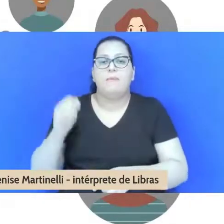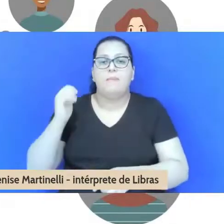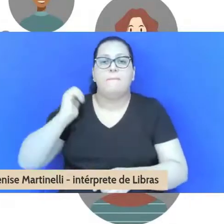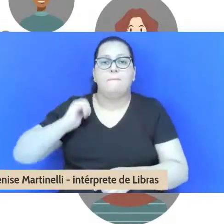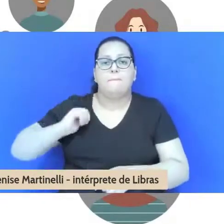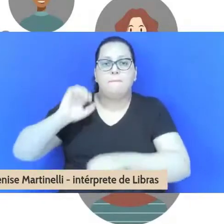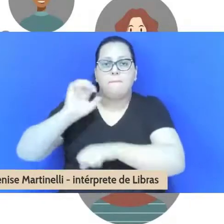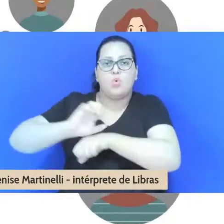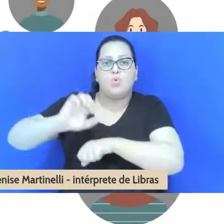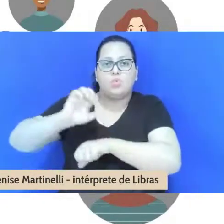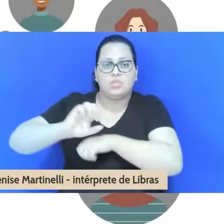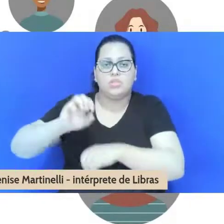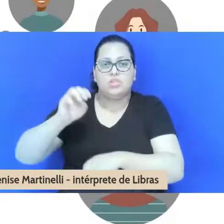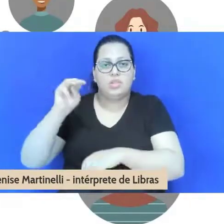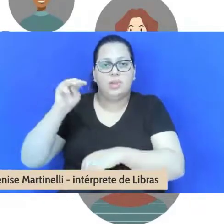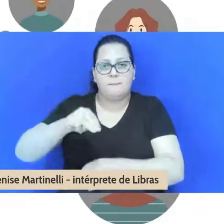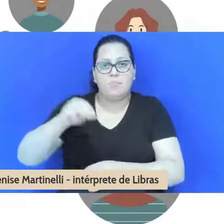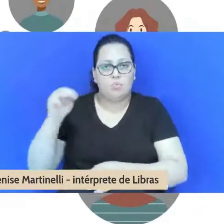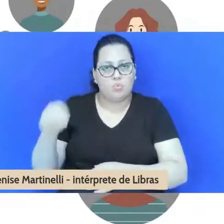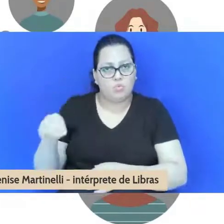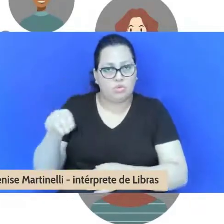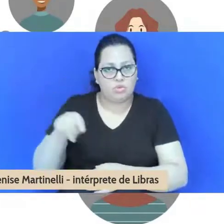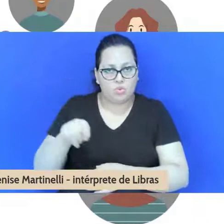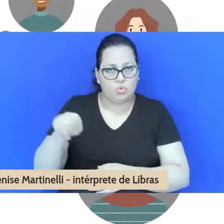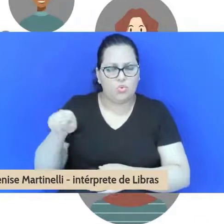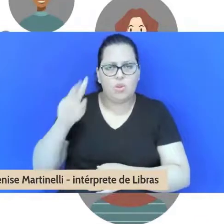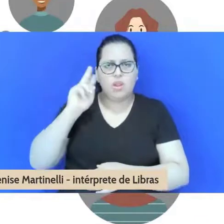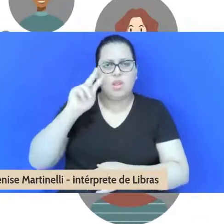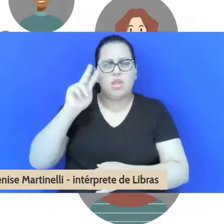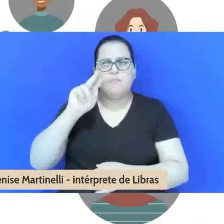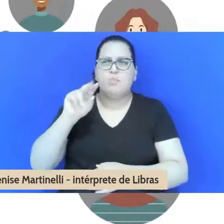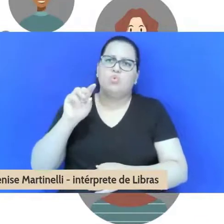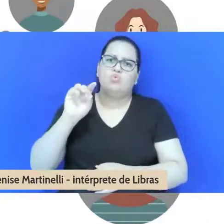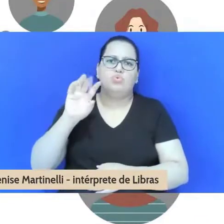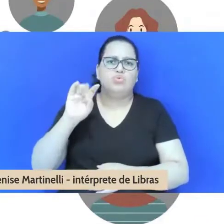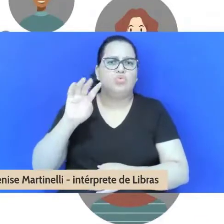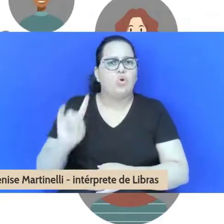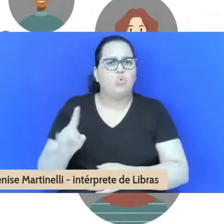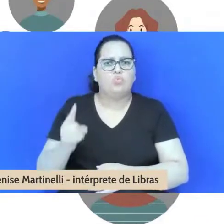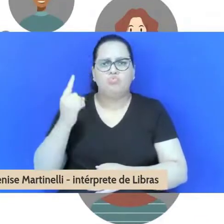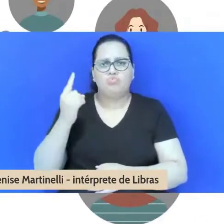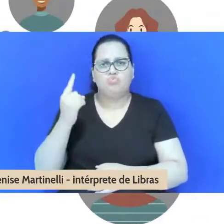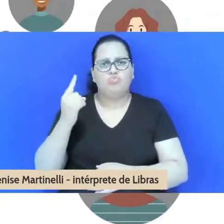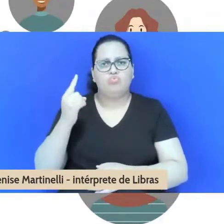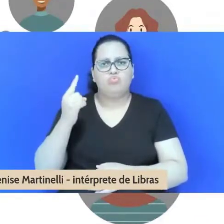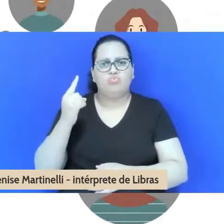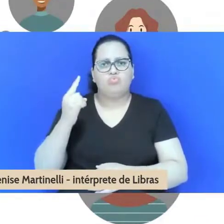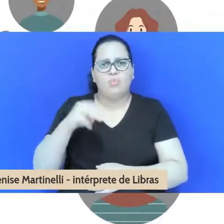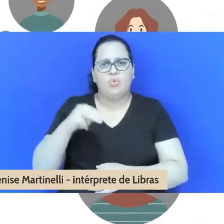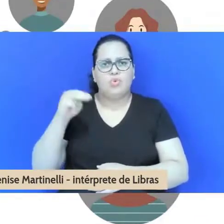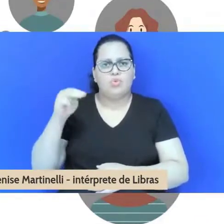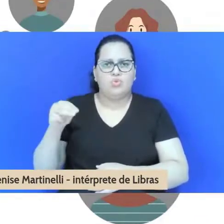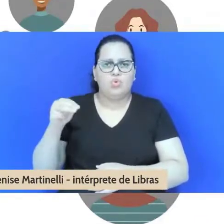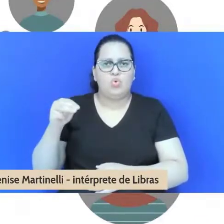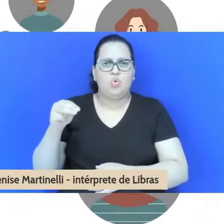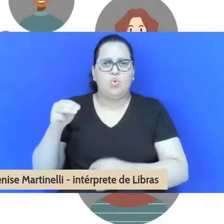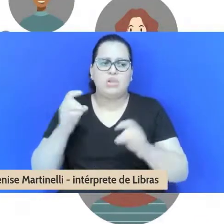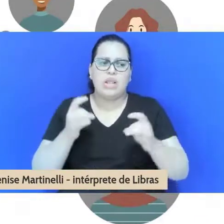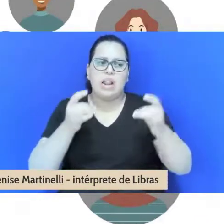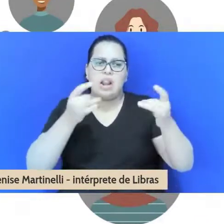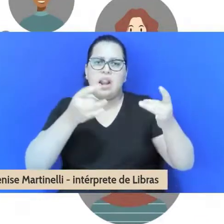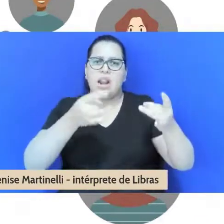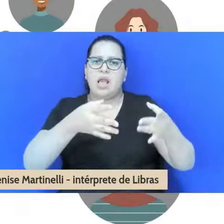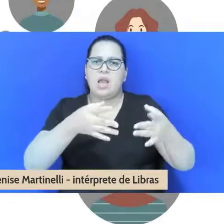até onde eu sei, até onde eu lembro, só um bolsista largou o curso para fazer